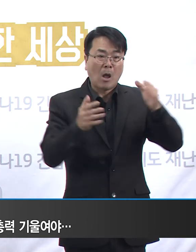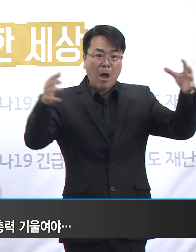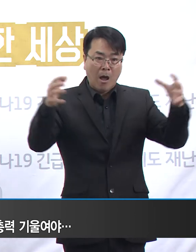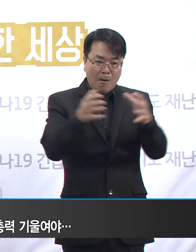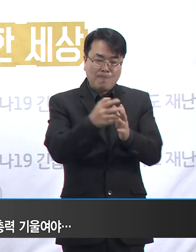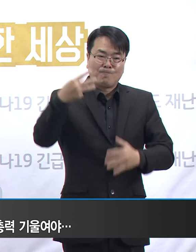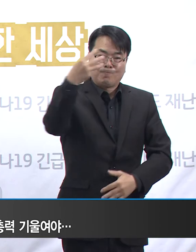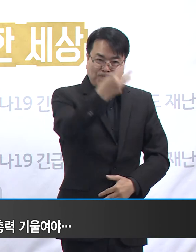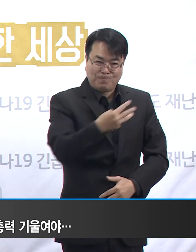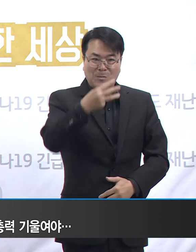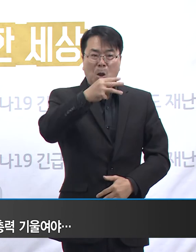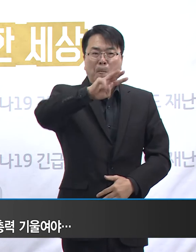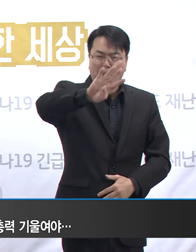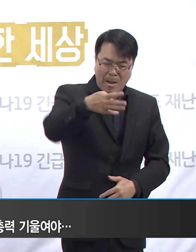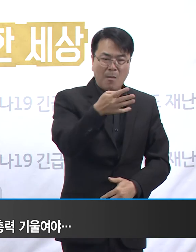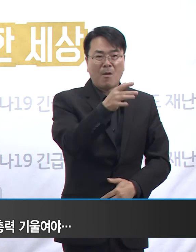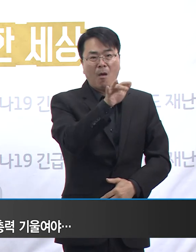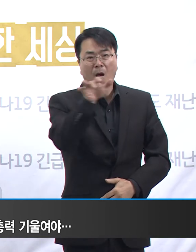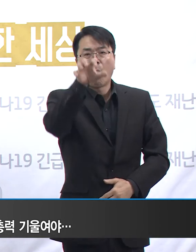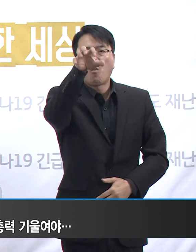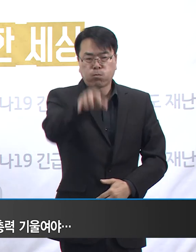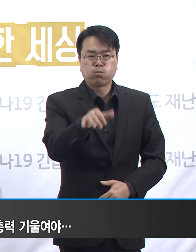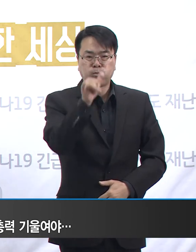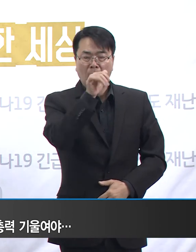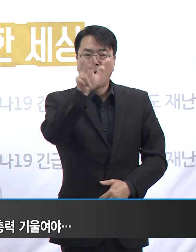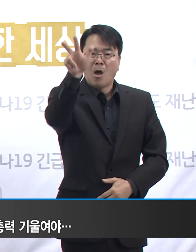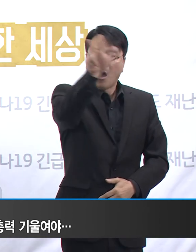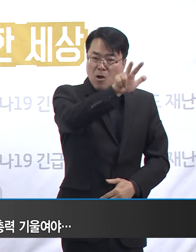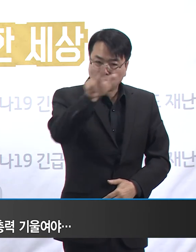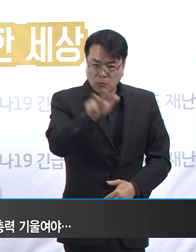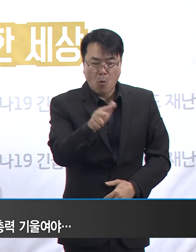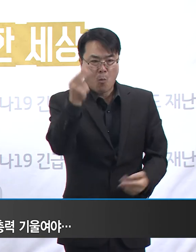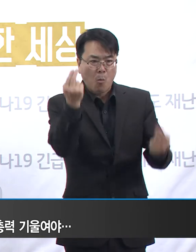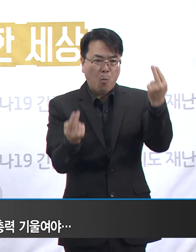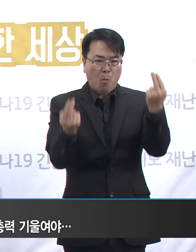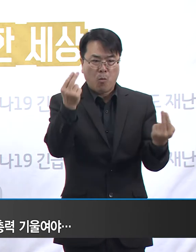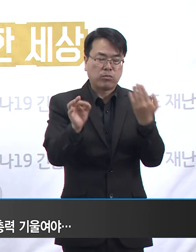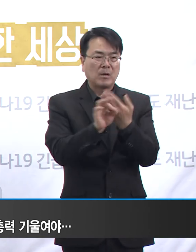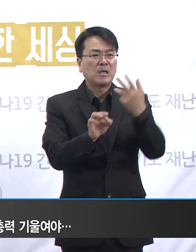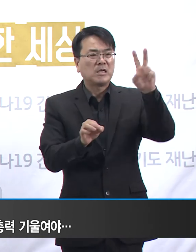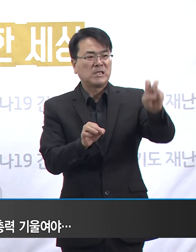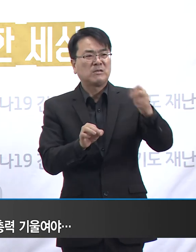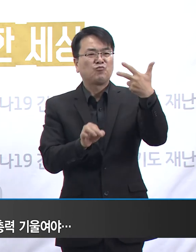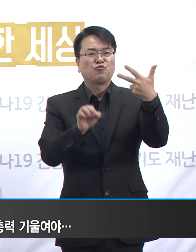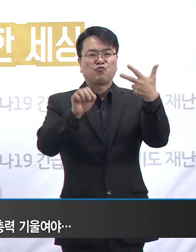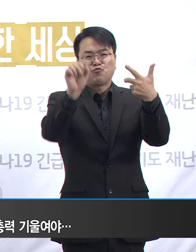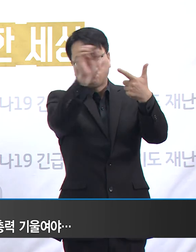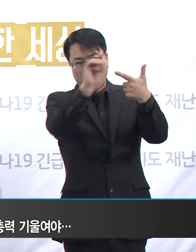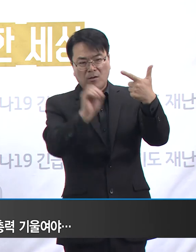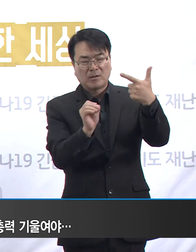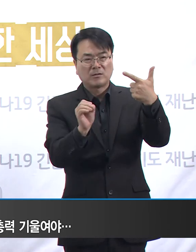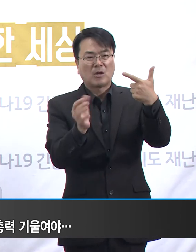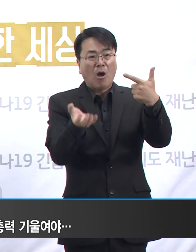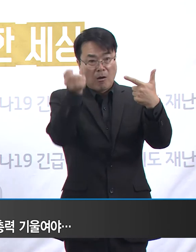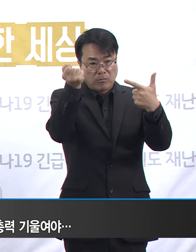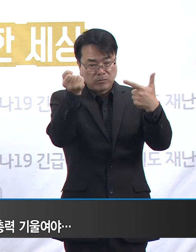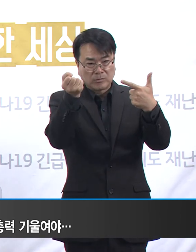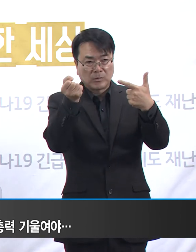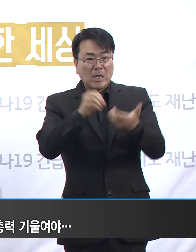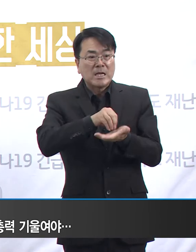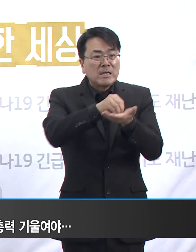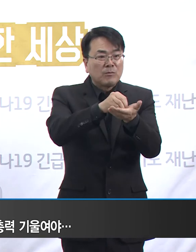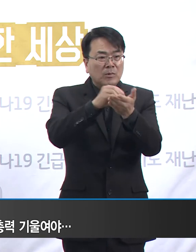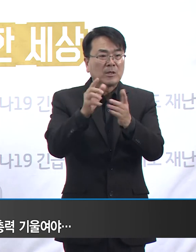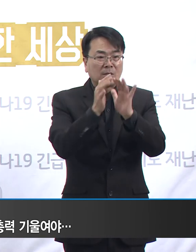,886개소로 전국 대비 26% 정도이며 입소자 수는